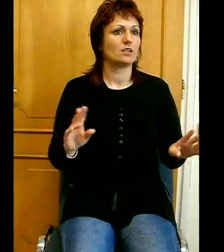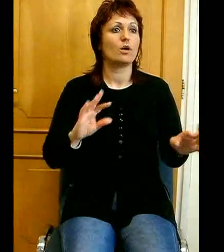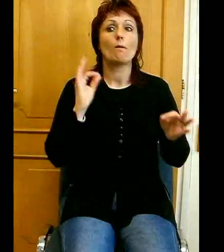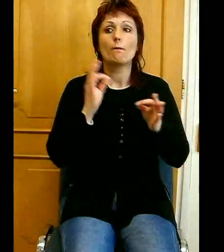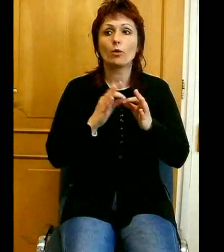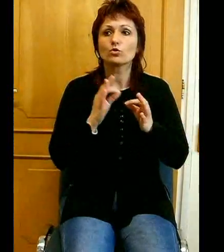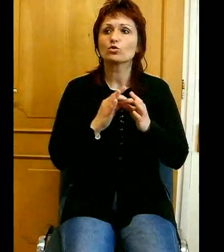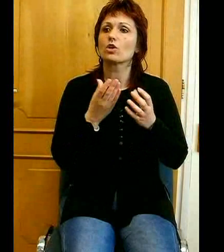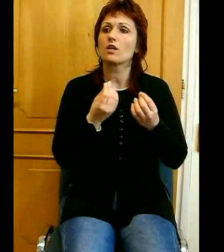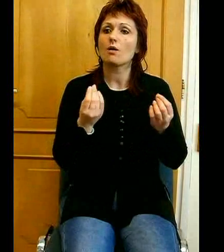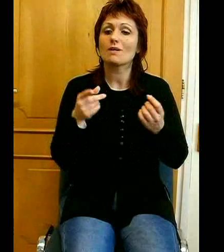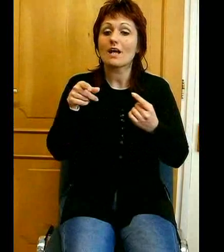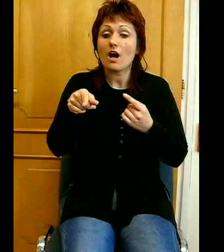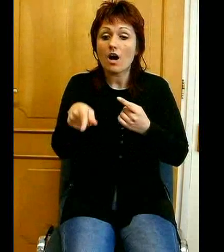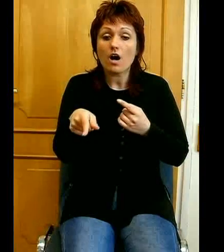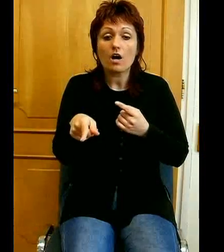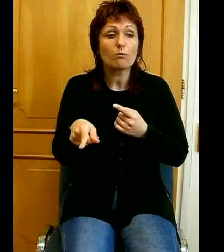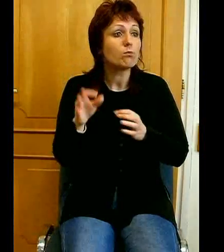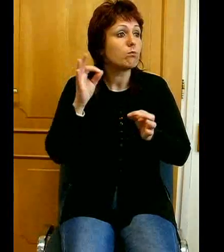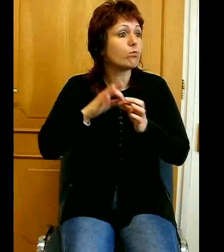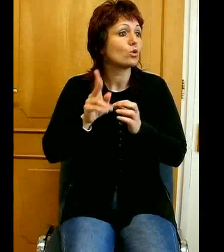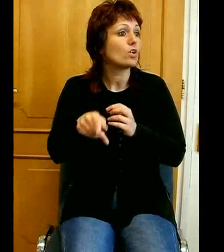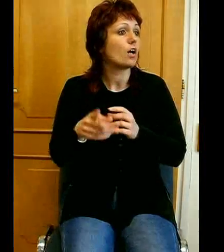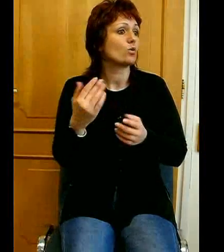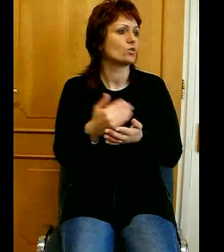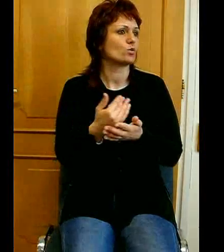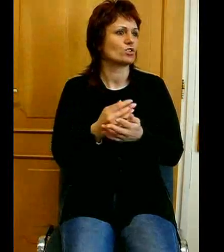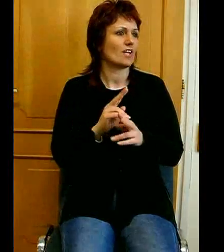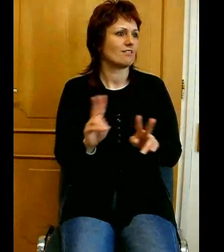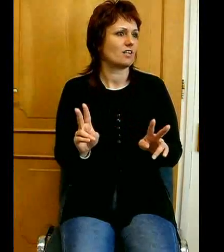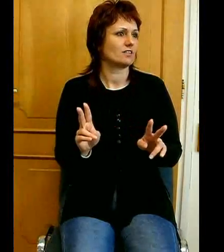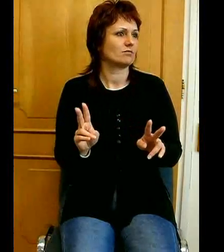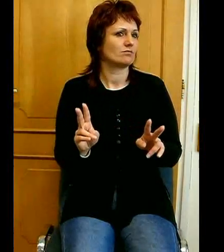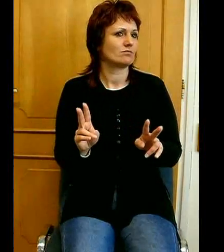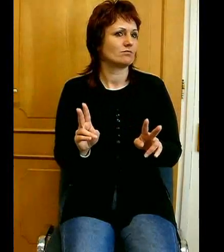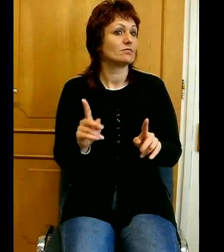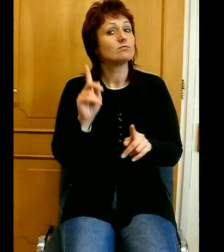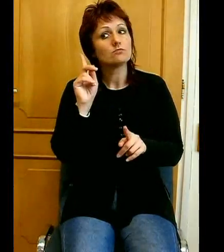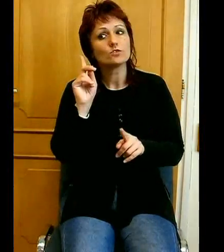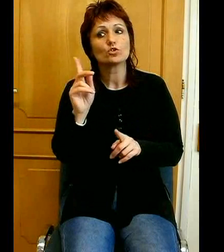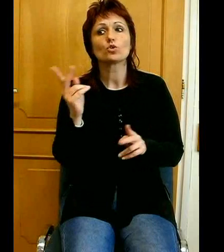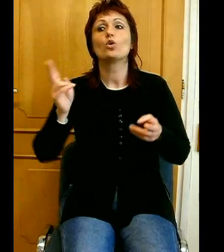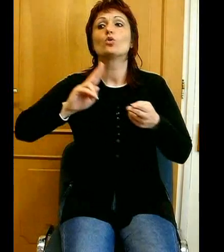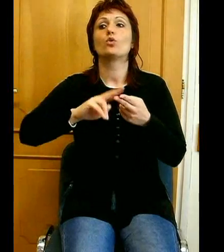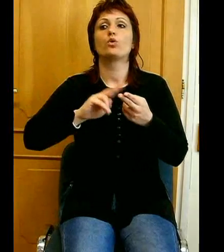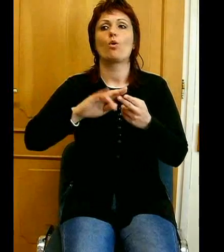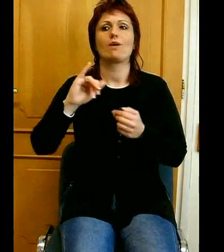szükség van. Mindent megkapott, amit ért. Sőt, még többen is. Jézus nem csak meggyógyította a lányát,